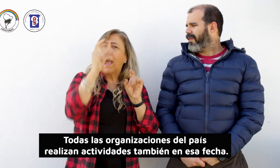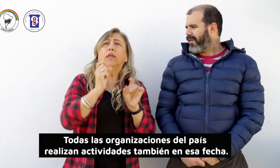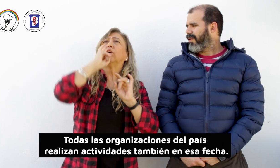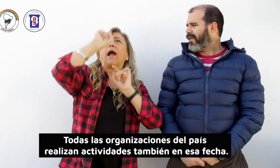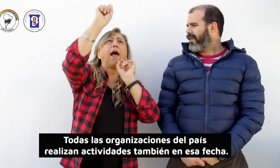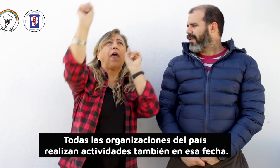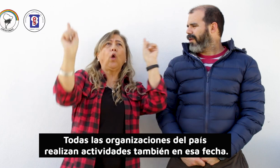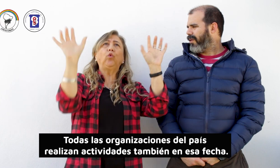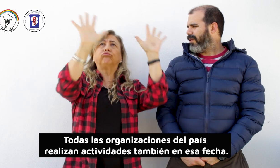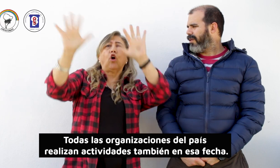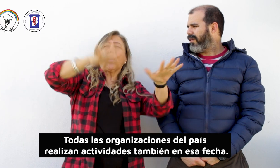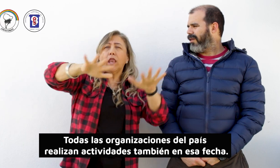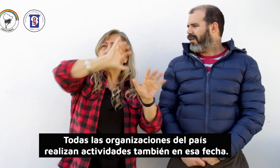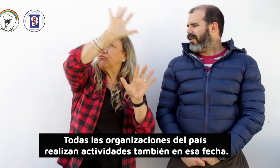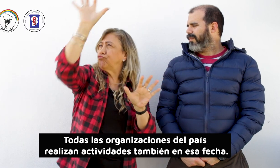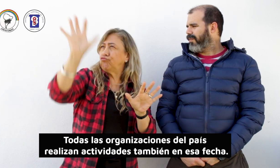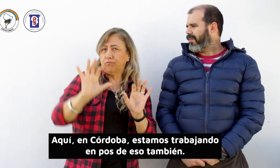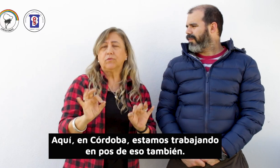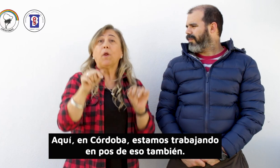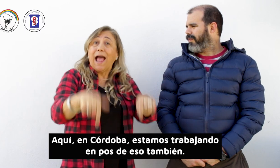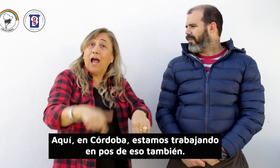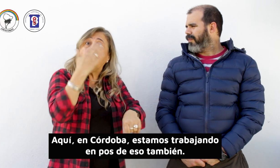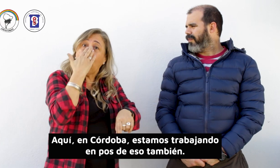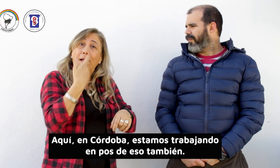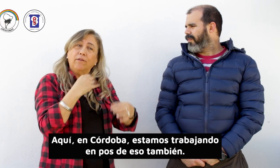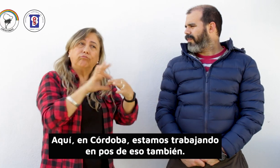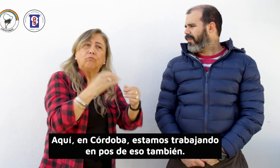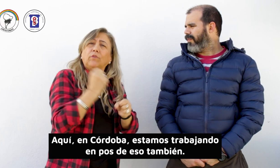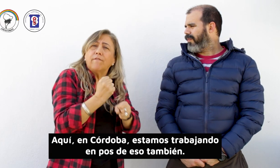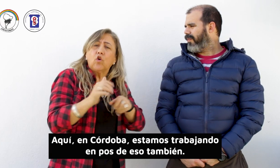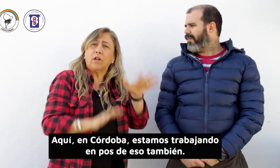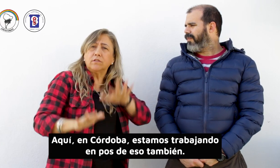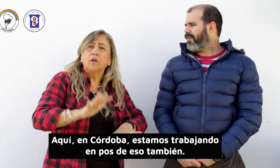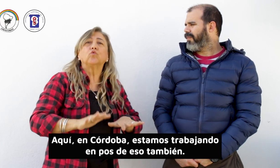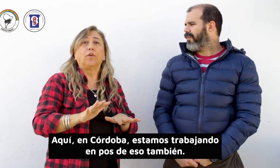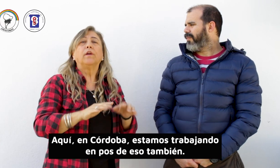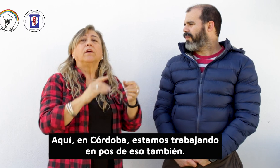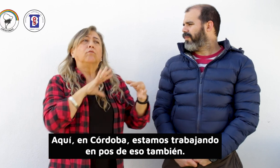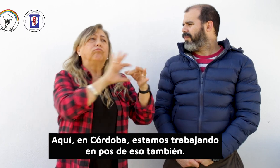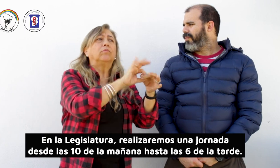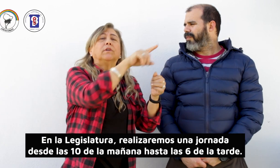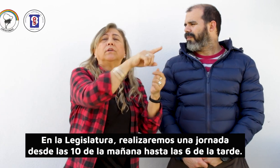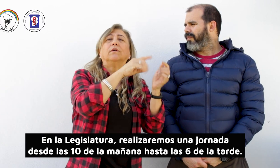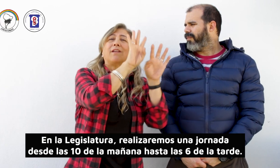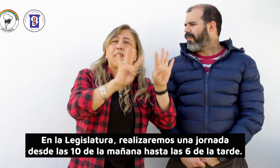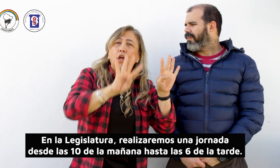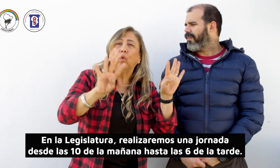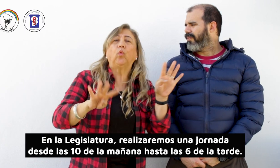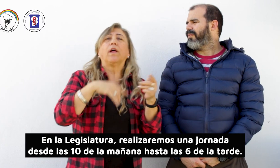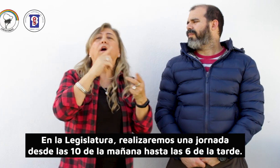país realizan actividades también en esa fecha. Aquí en Córdoba estamos trabajando en pos de eso también. En la legislatura realizaremos